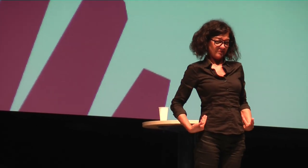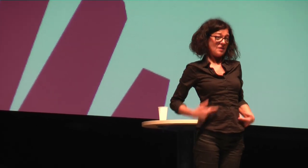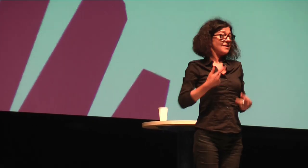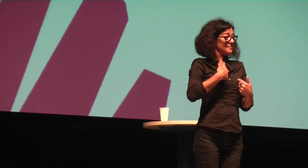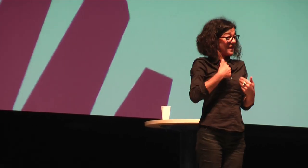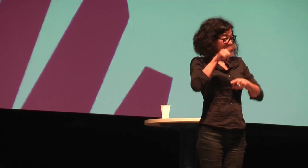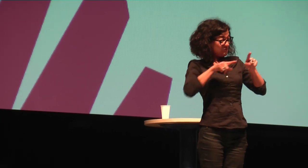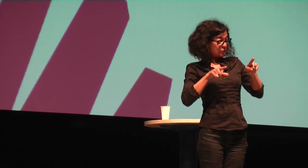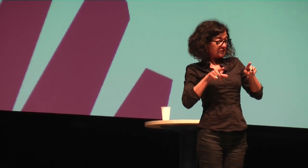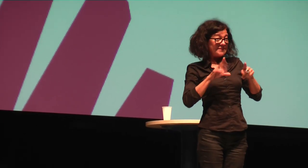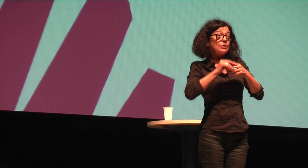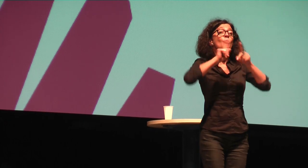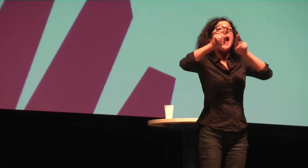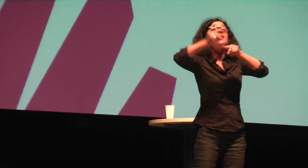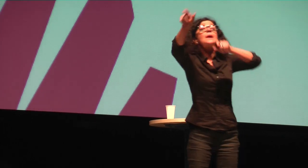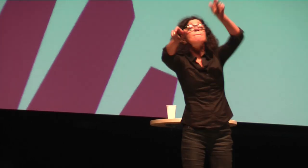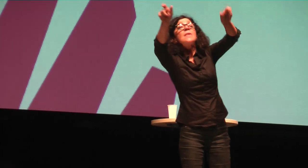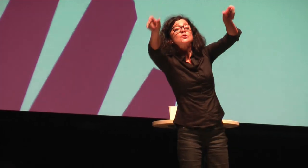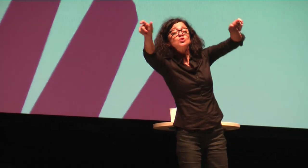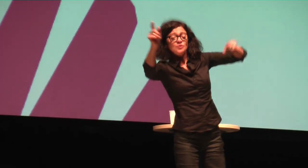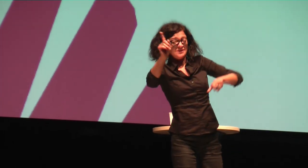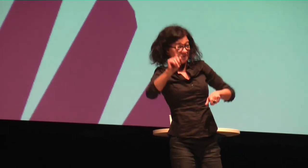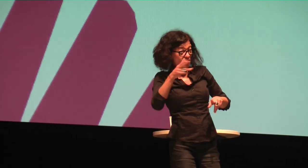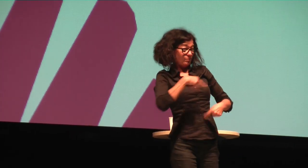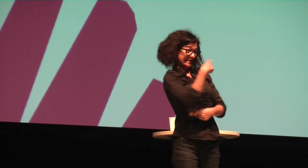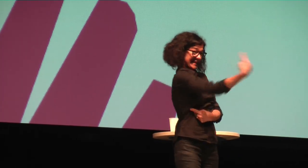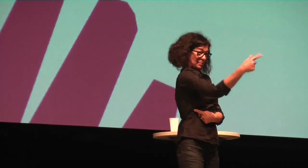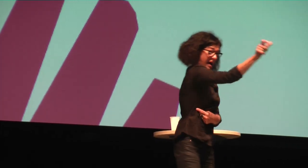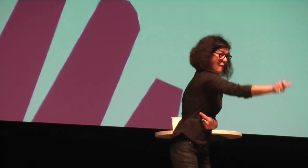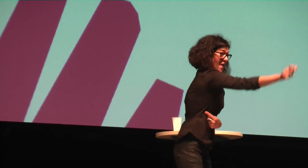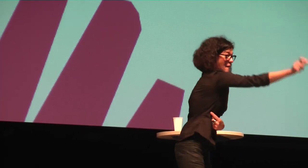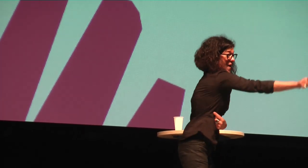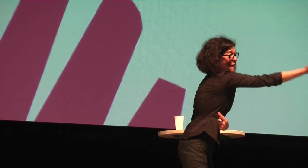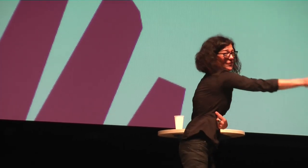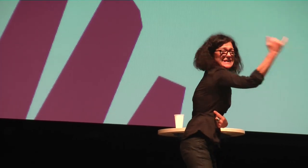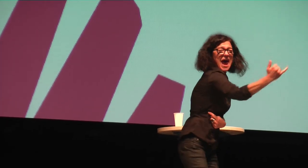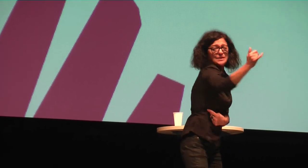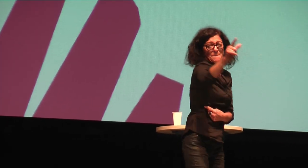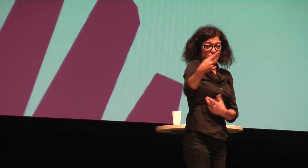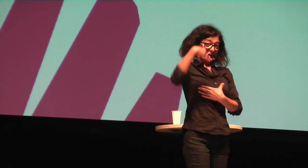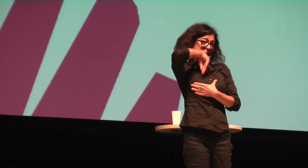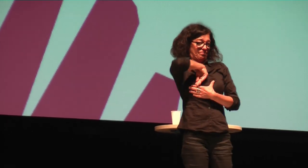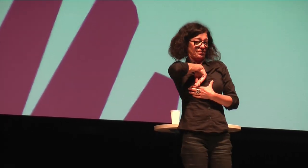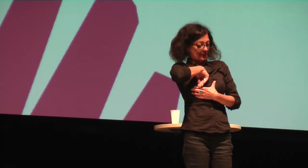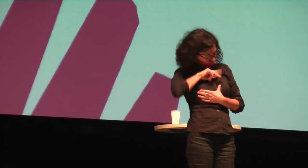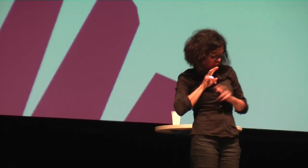nichts zu tun. Diversity hat mit mir zu tun und fängt bei mir an. Nicht bei anderen Menschen, sondern bei jedem